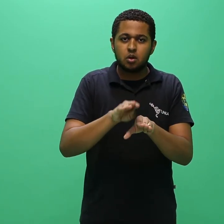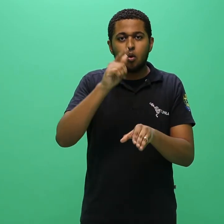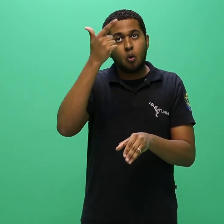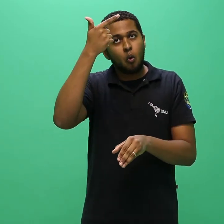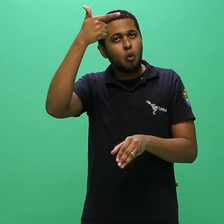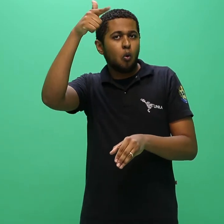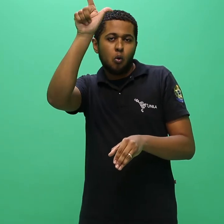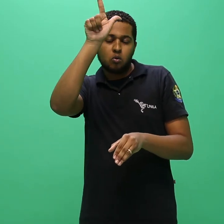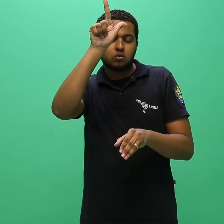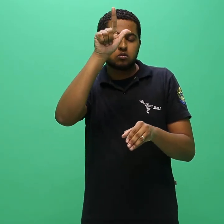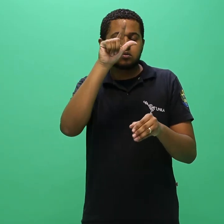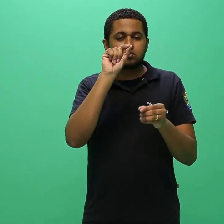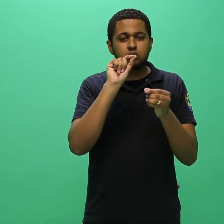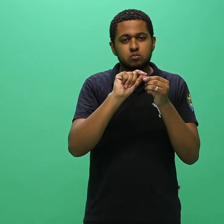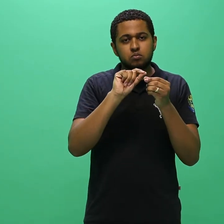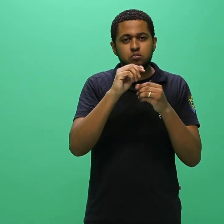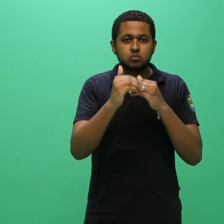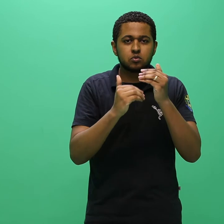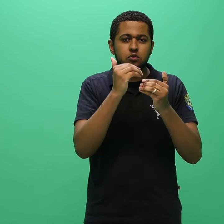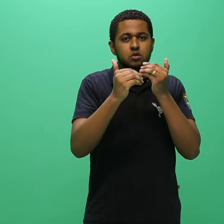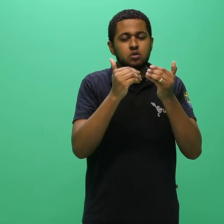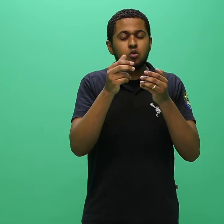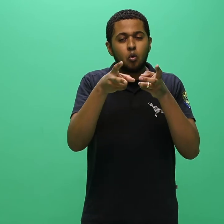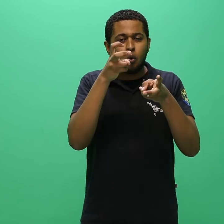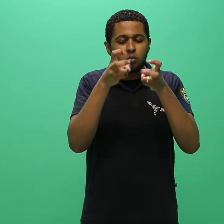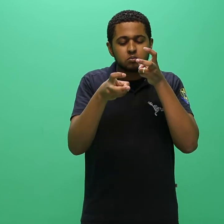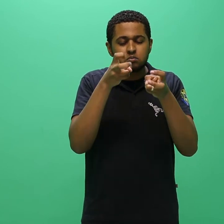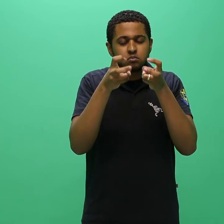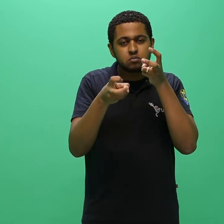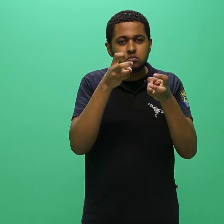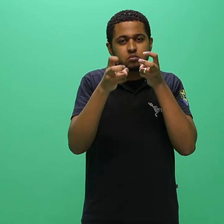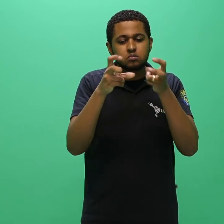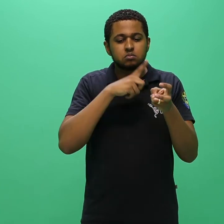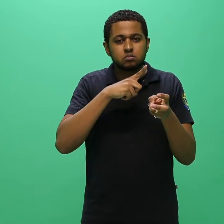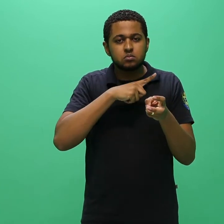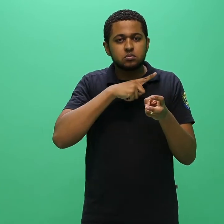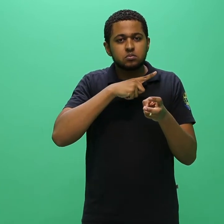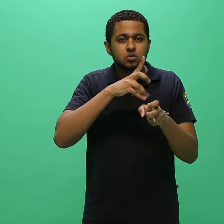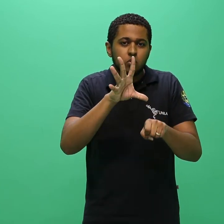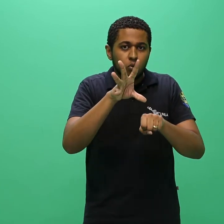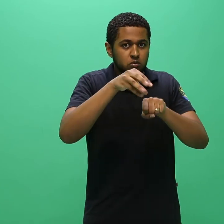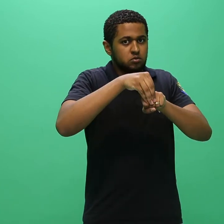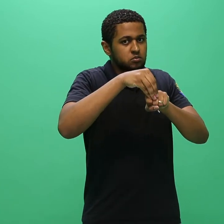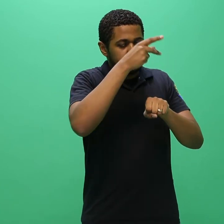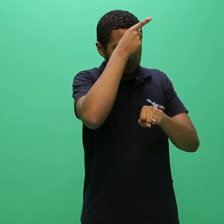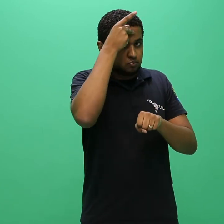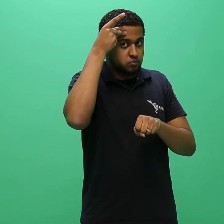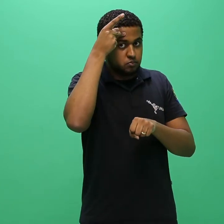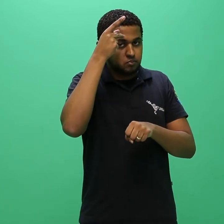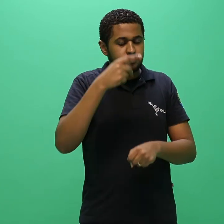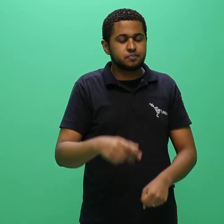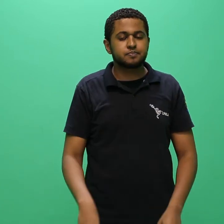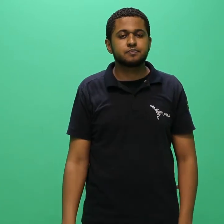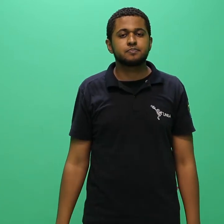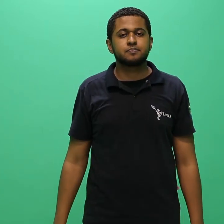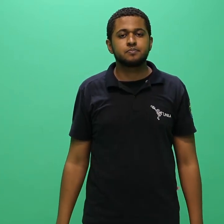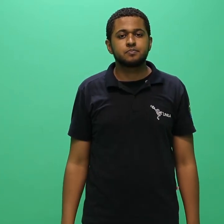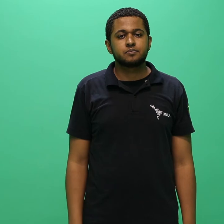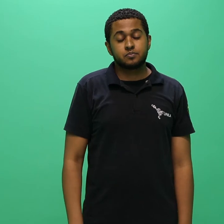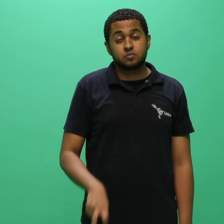outros procedimentos para a verificação do conhecimento. 5